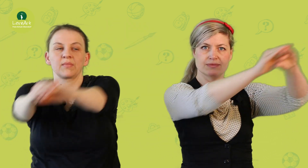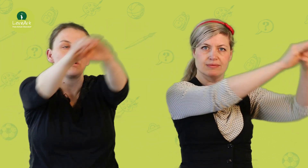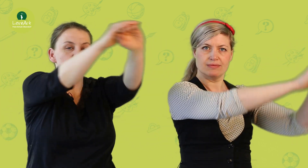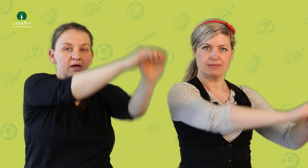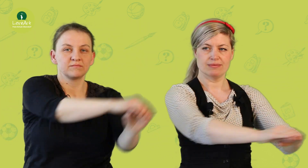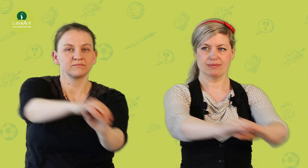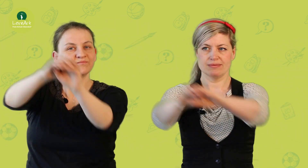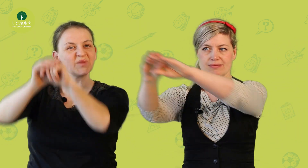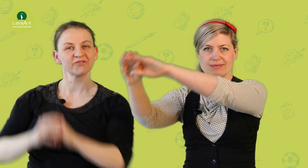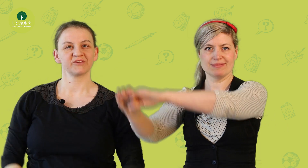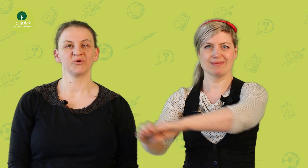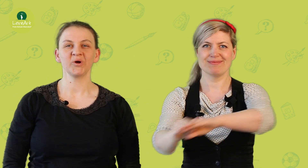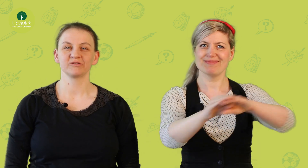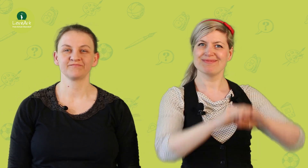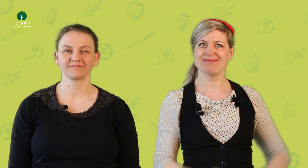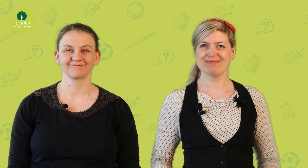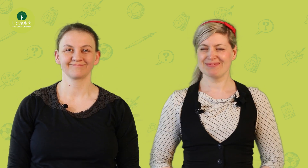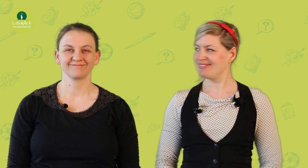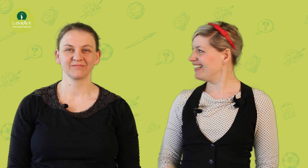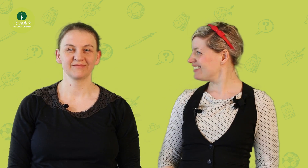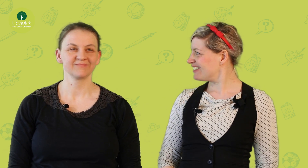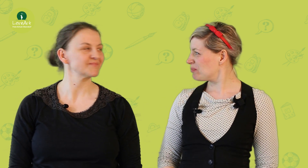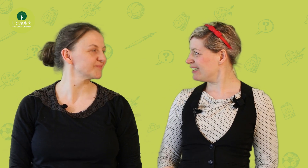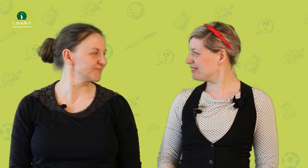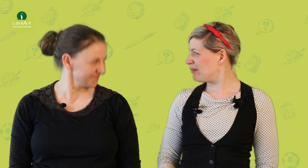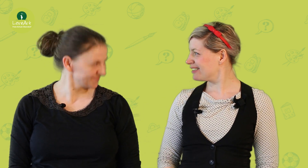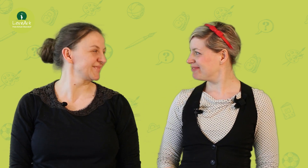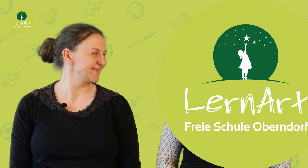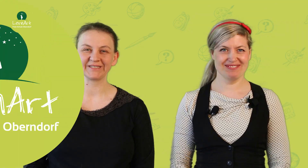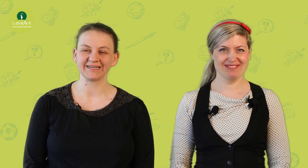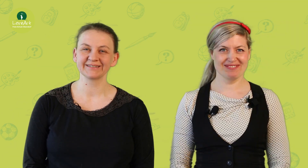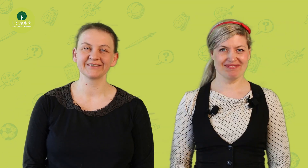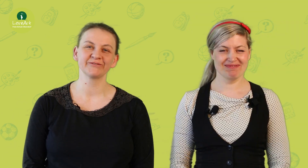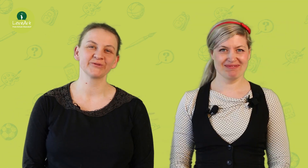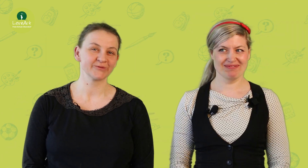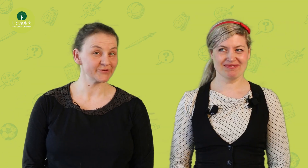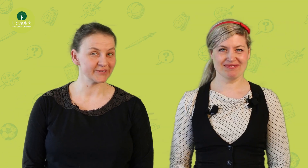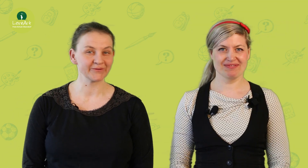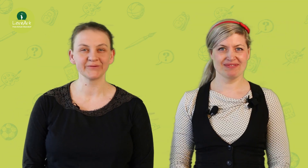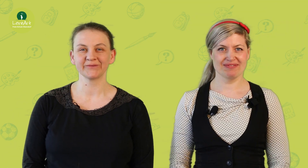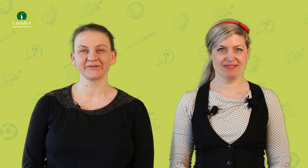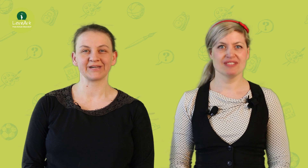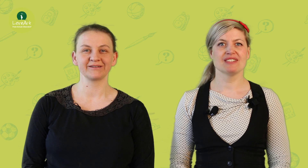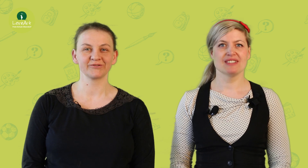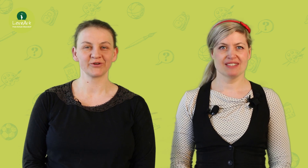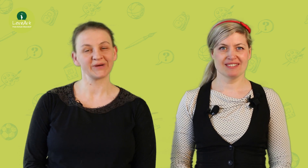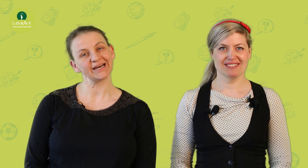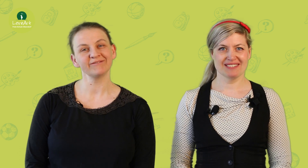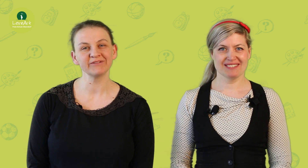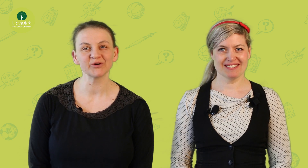Okay, das war's für heute. Danke, das hat Spaß gemacht. Super, danke fürs Zuschauen und schaltet doch noch mal rein, wenn wir noch